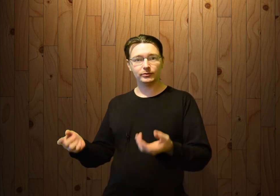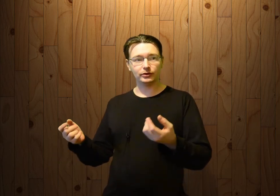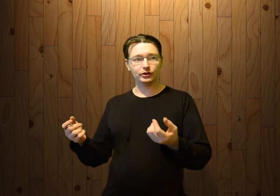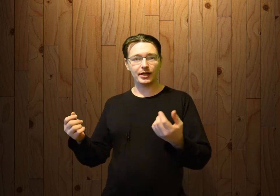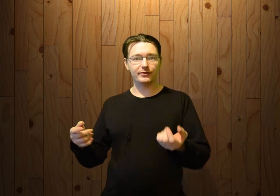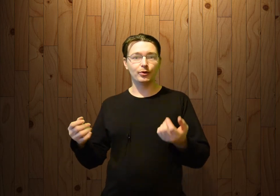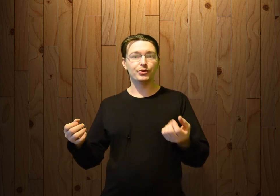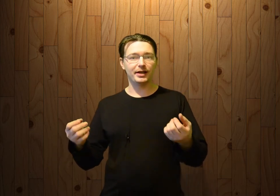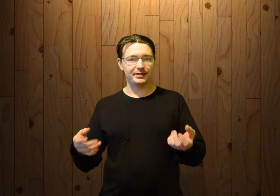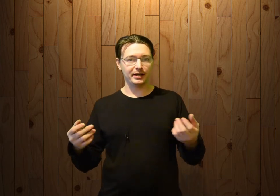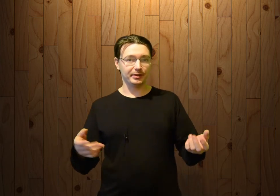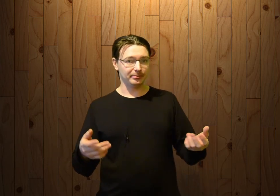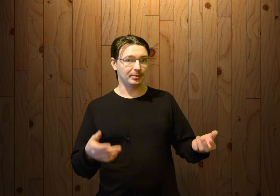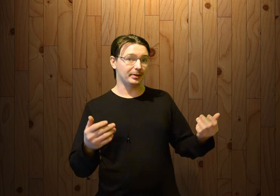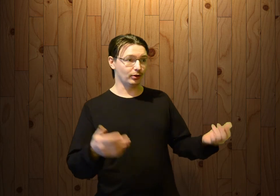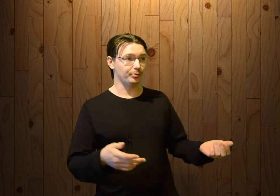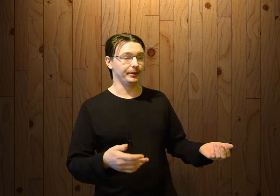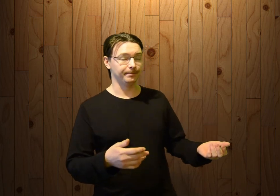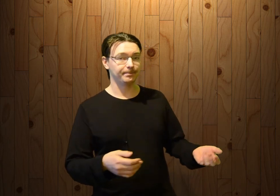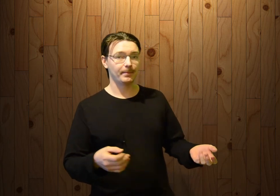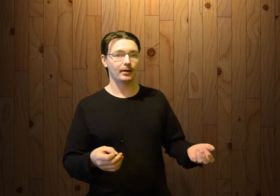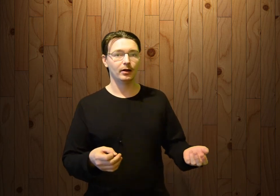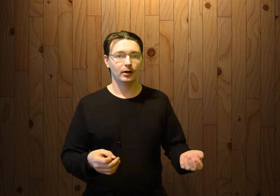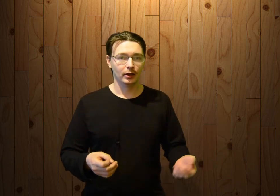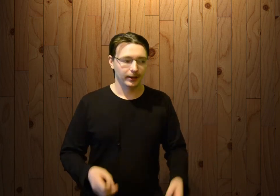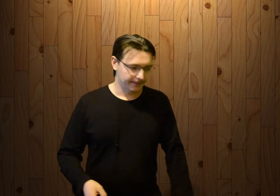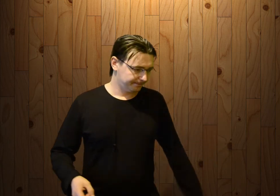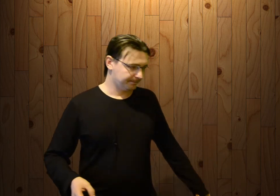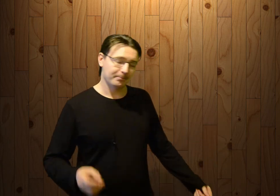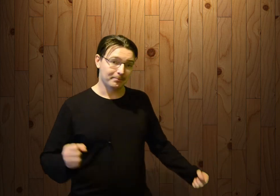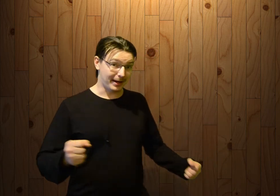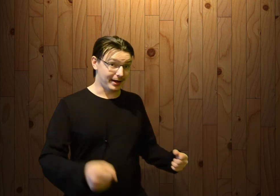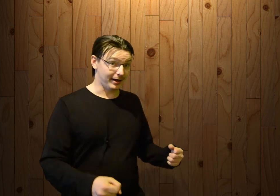Сейчас вы узнаете об этом поподробнее. Поехали!